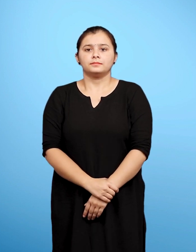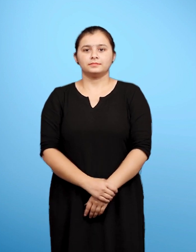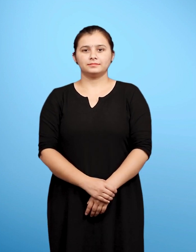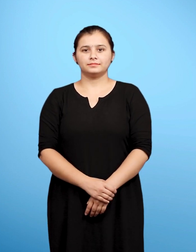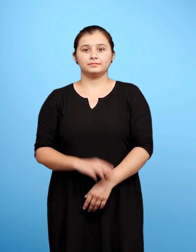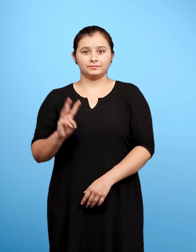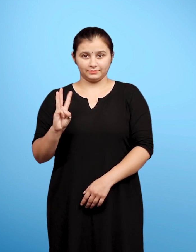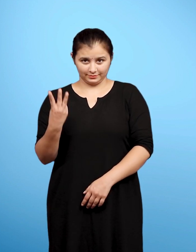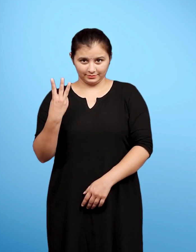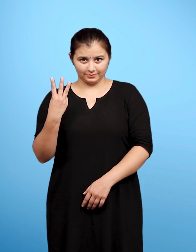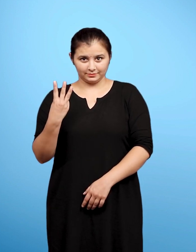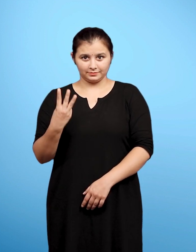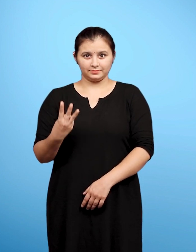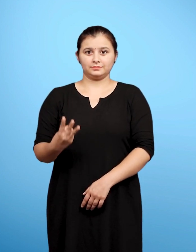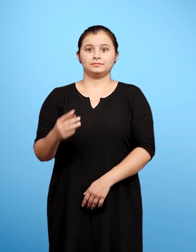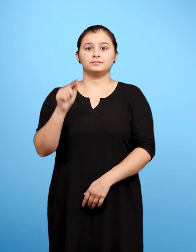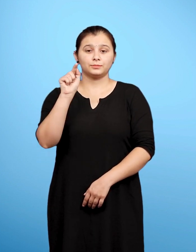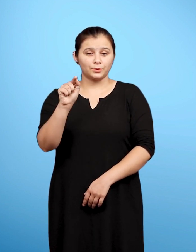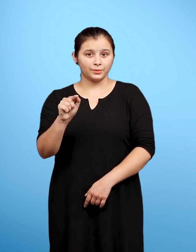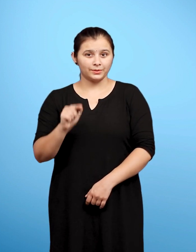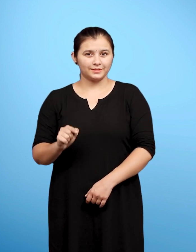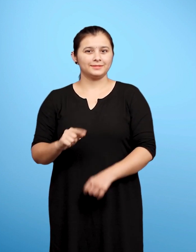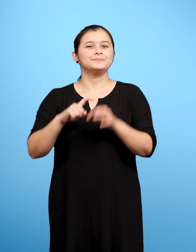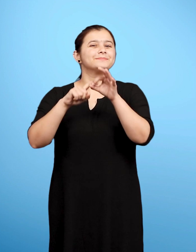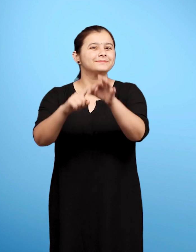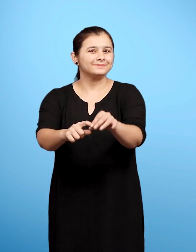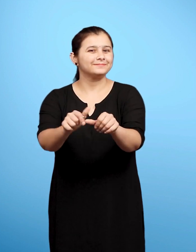तीन इस प्रश्न का उत्तर दीजिए